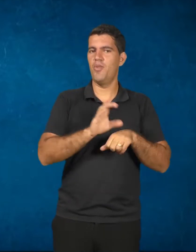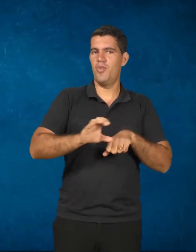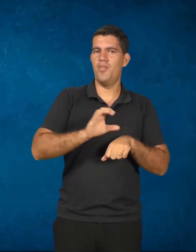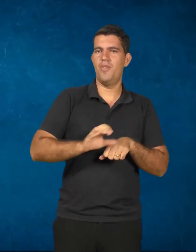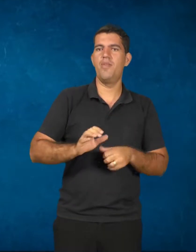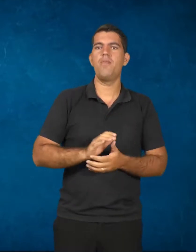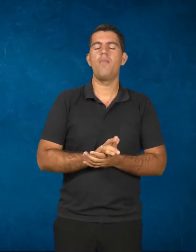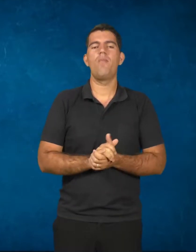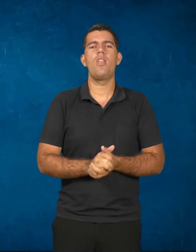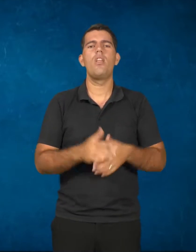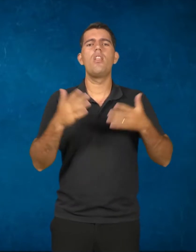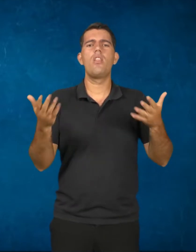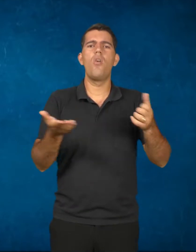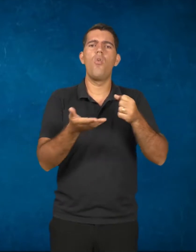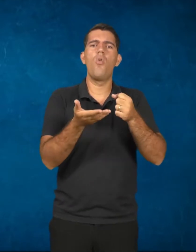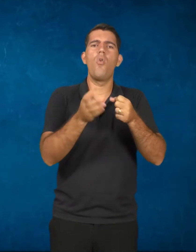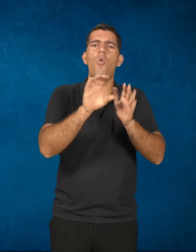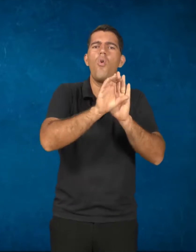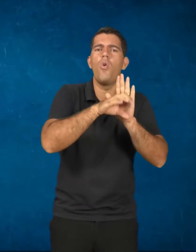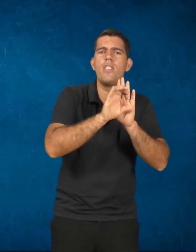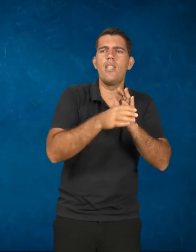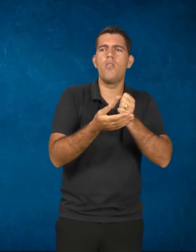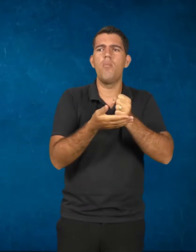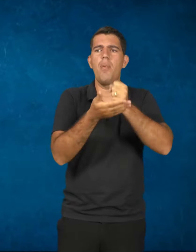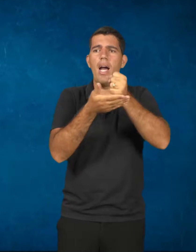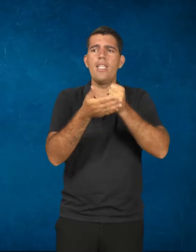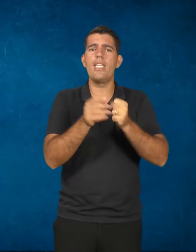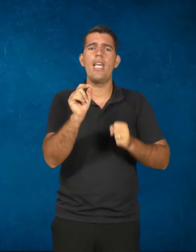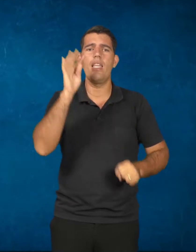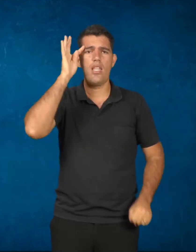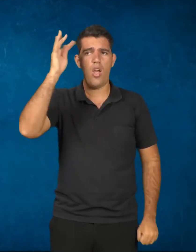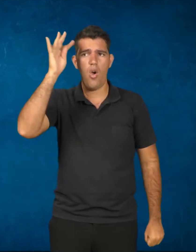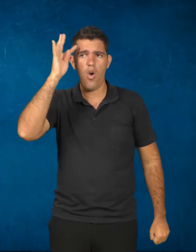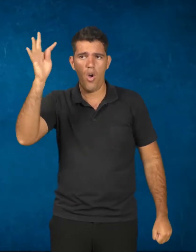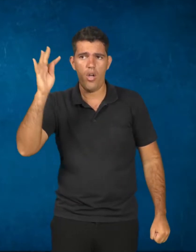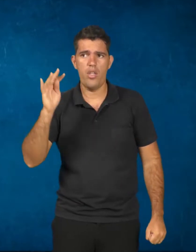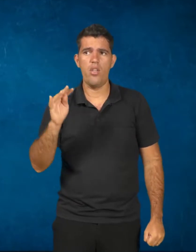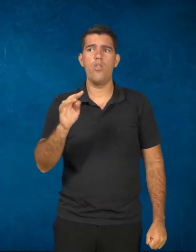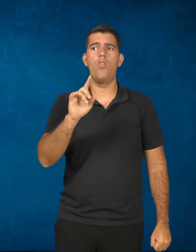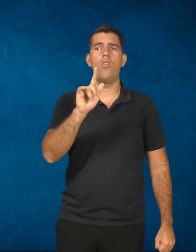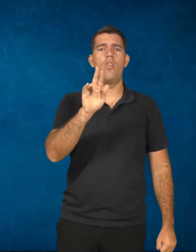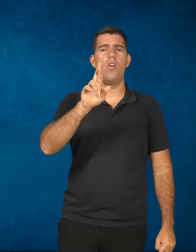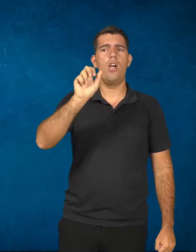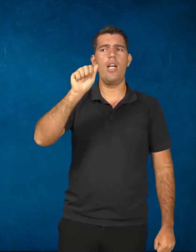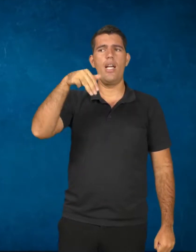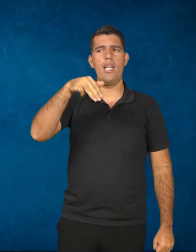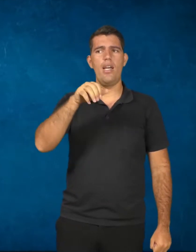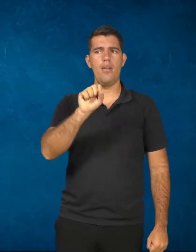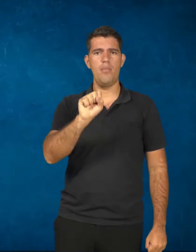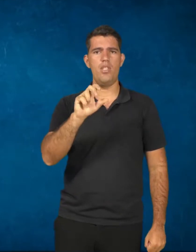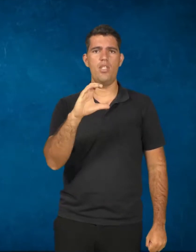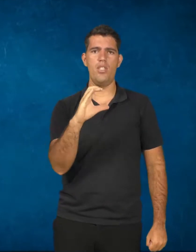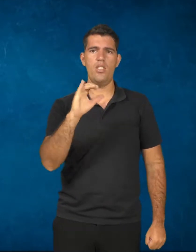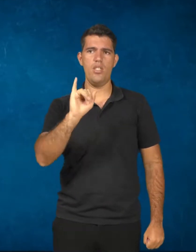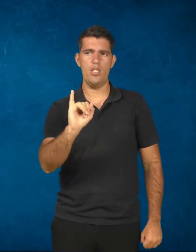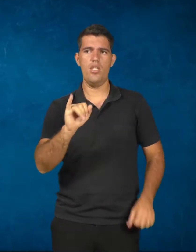conceito é baseado em teóricos como Gramsci e Manacorda, que são pensadores estudiosos